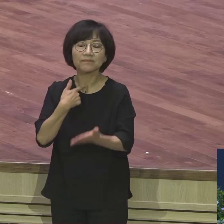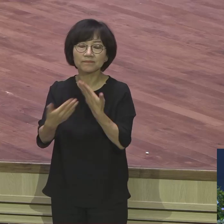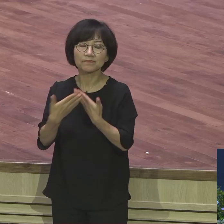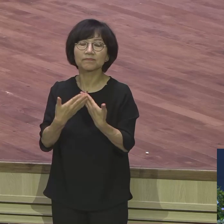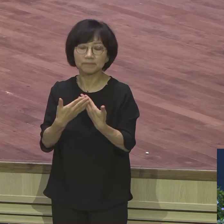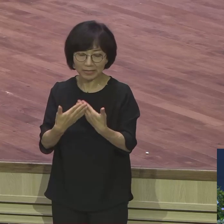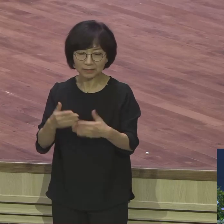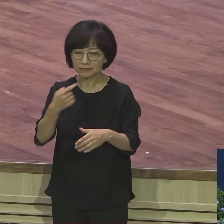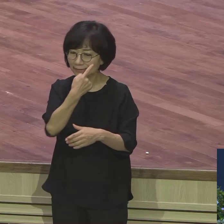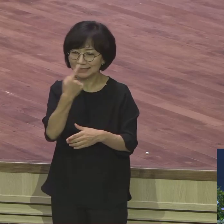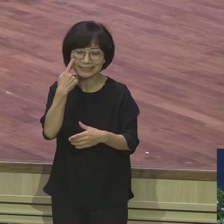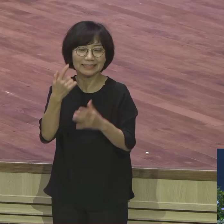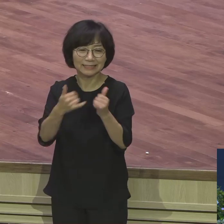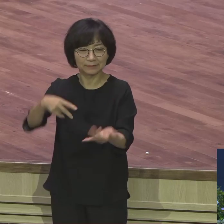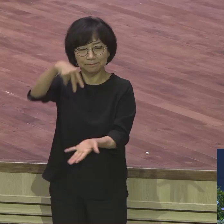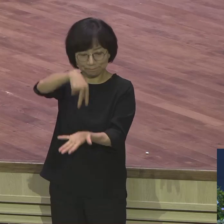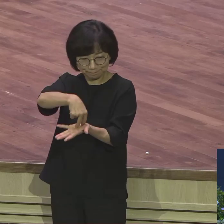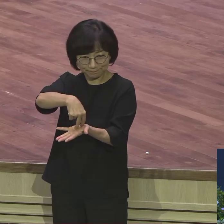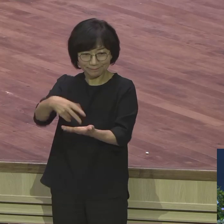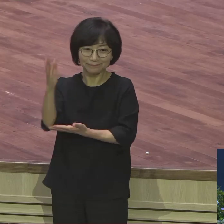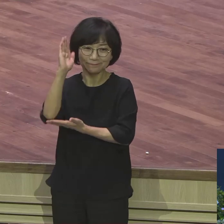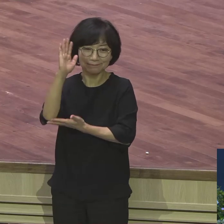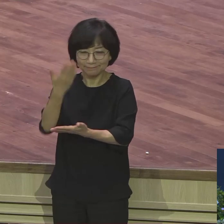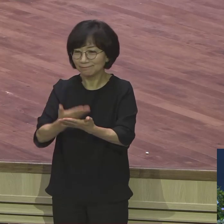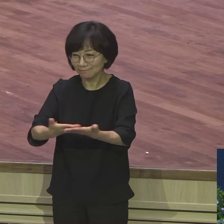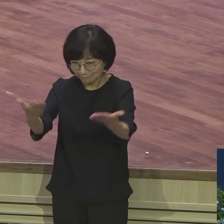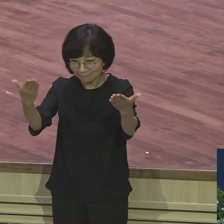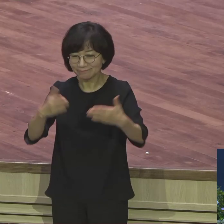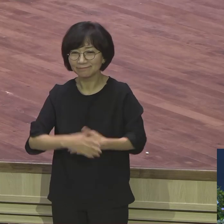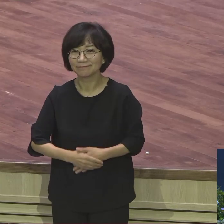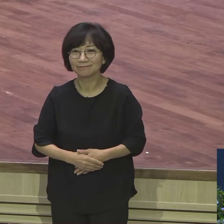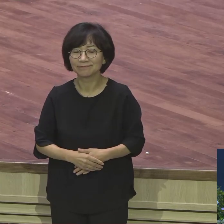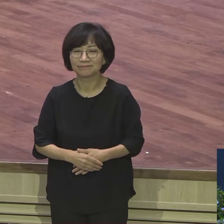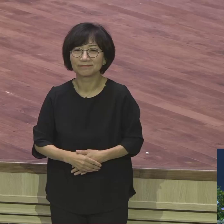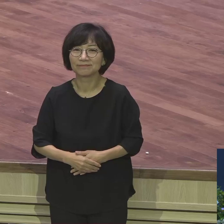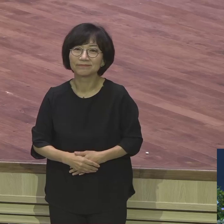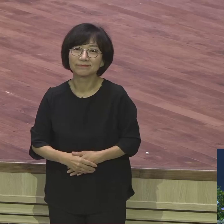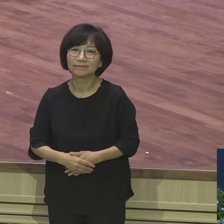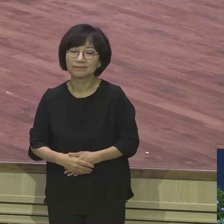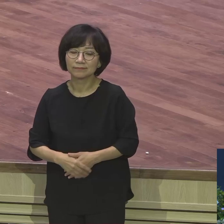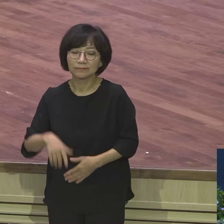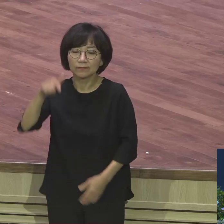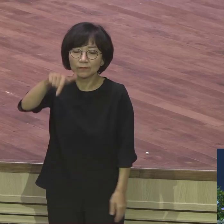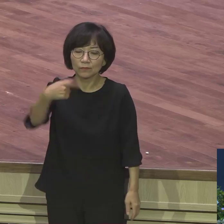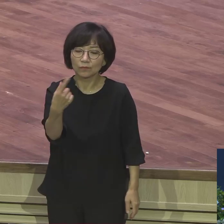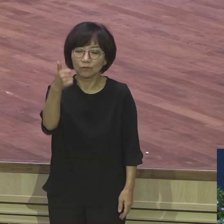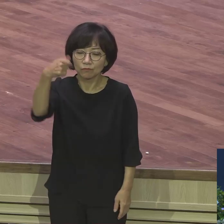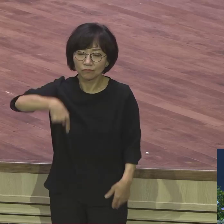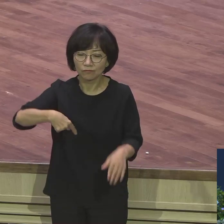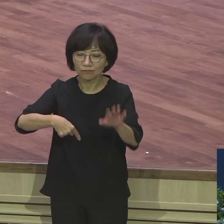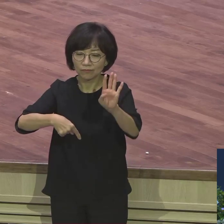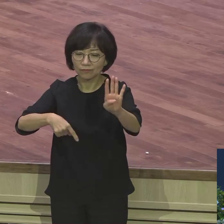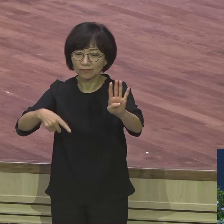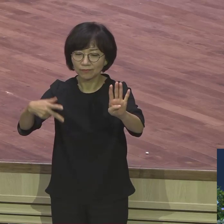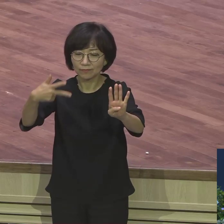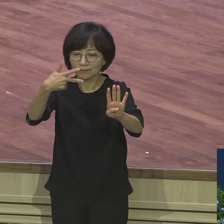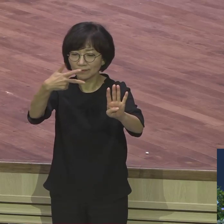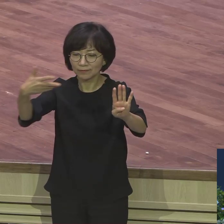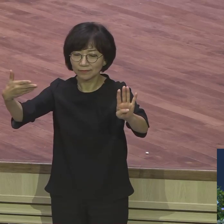체험을 알아보고 이 말씀드린 게 아니에요 자 고름도 후서 4장 7절로 9절에 바울이